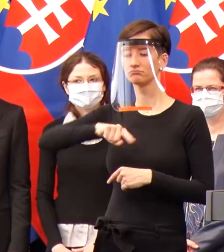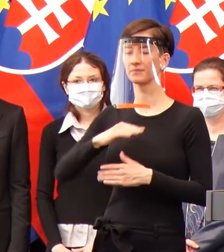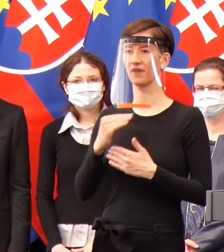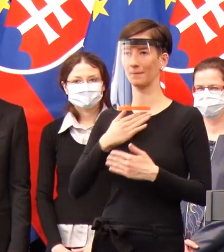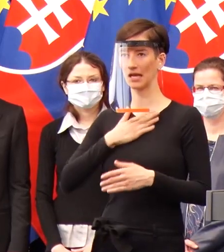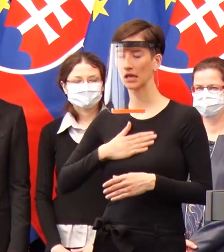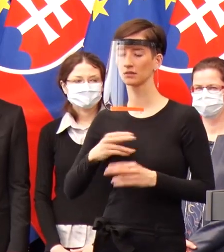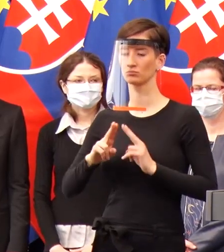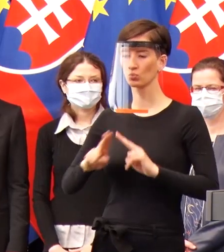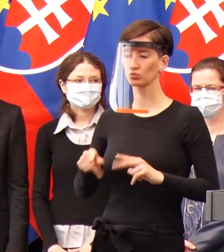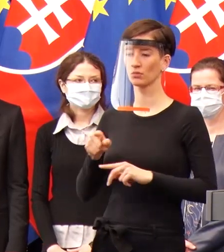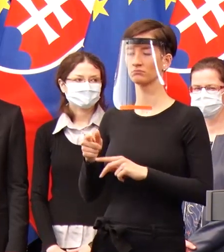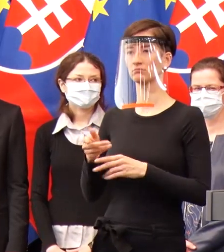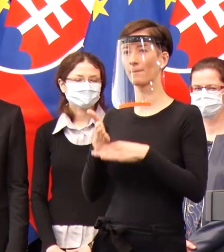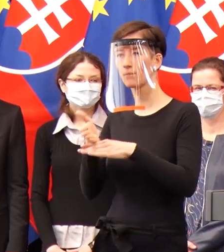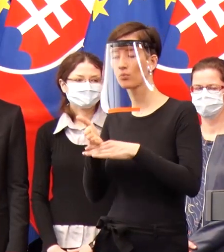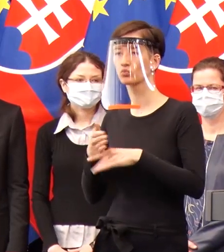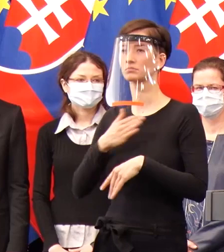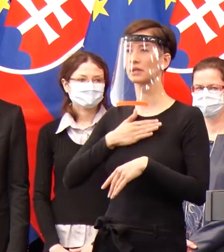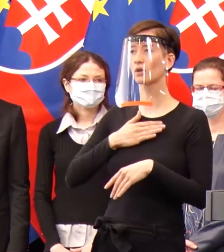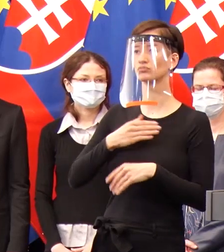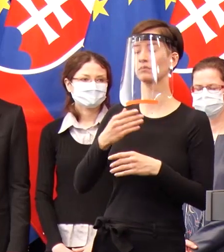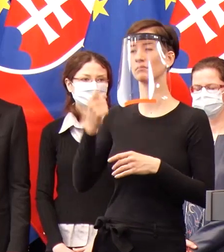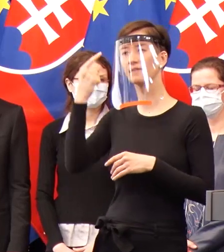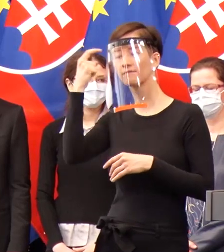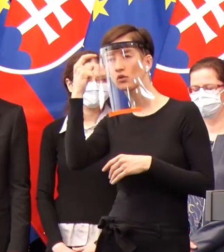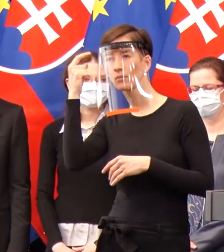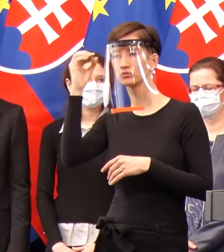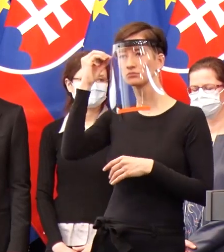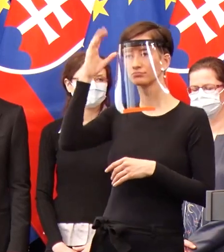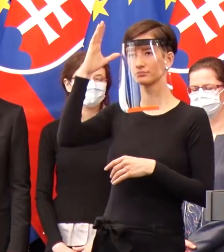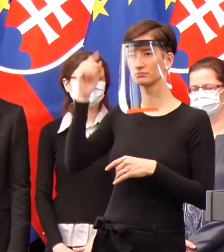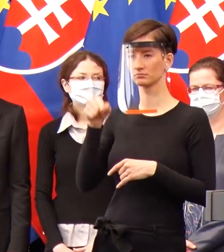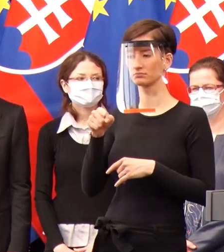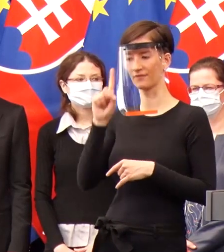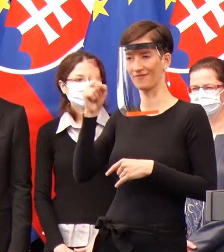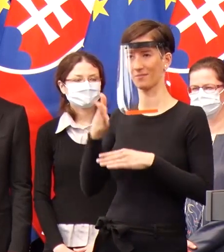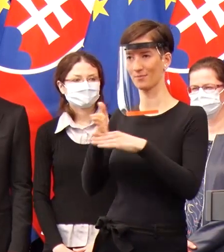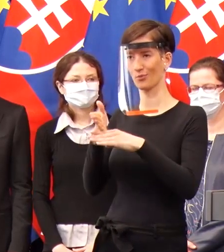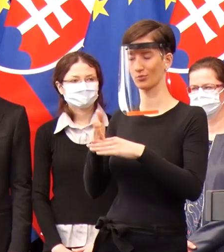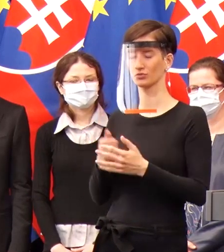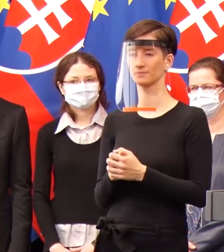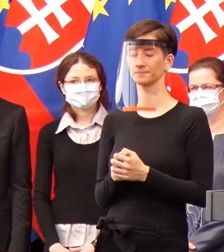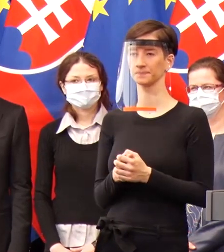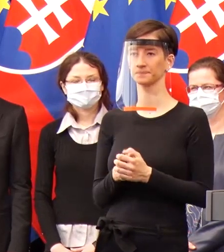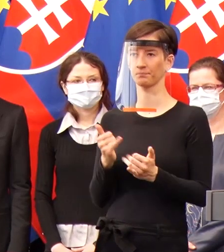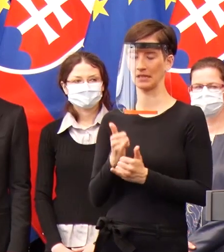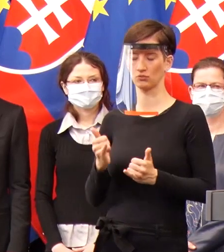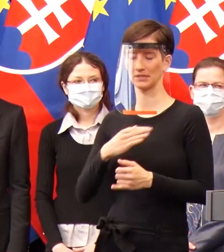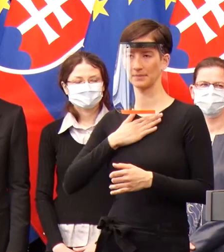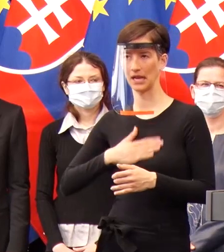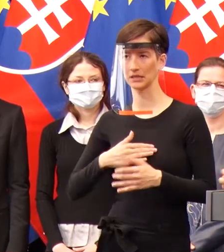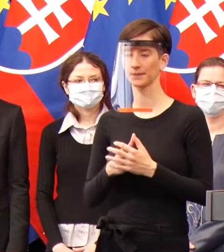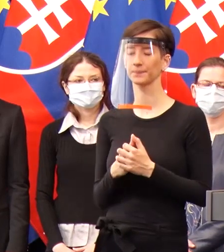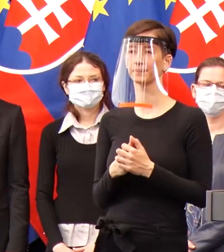svojim know-how práve k týmto takým tým kľúčovým komponentom, ale